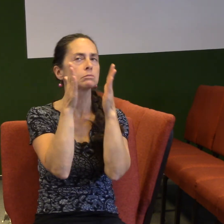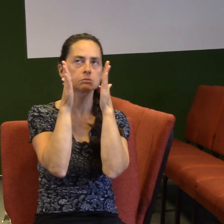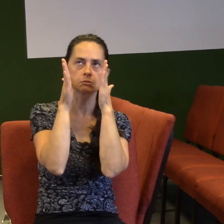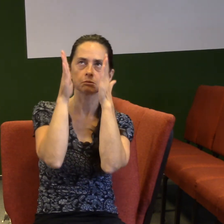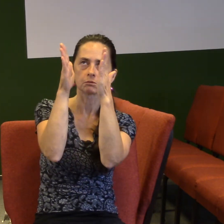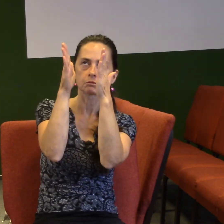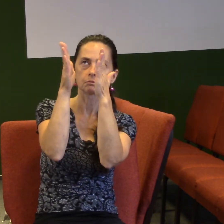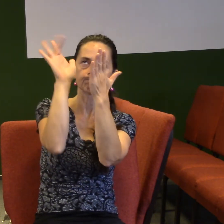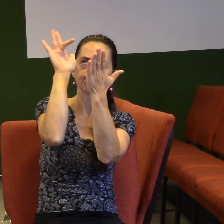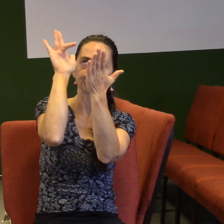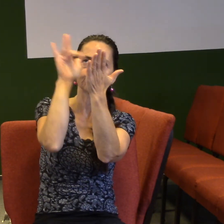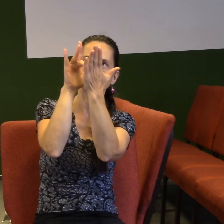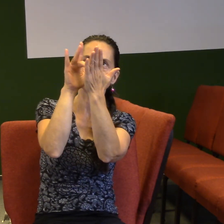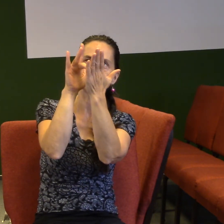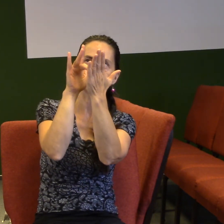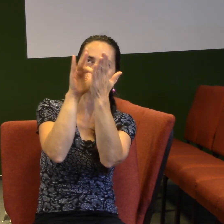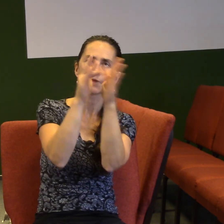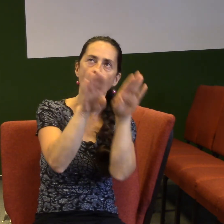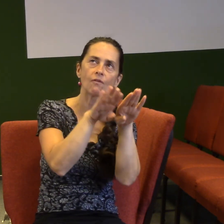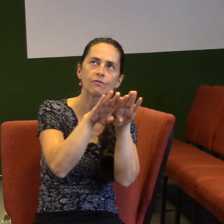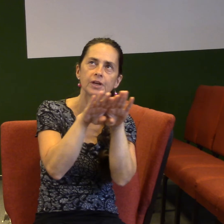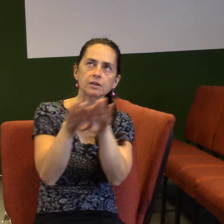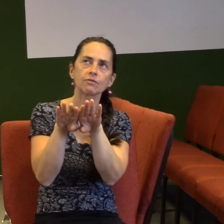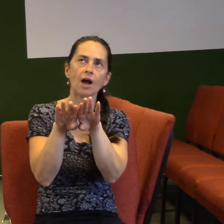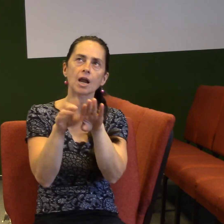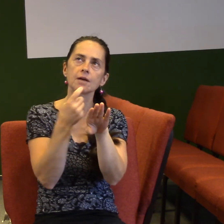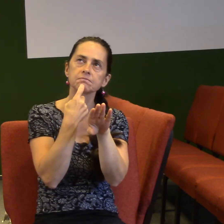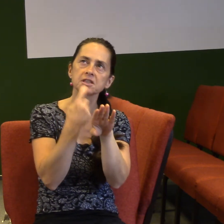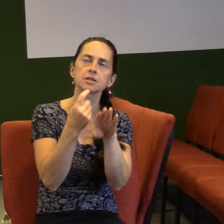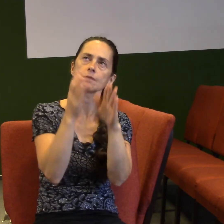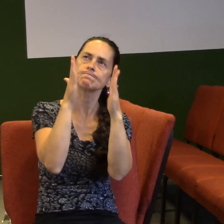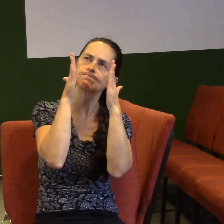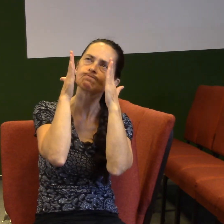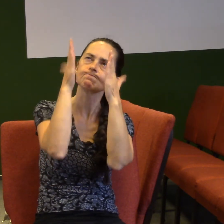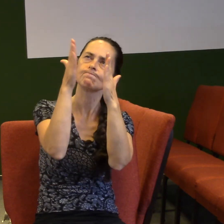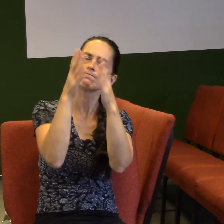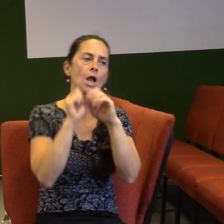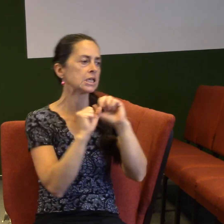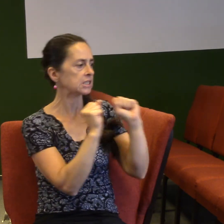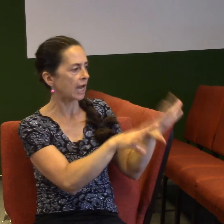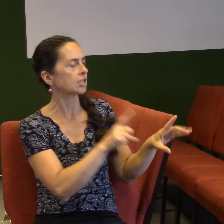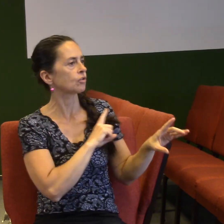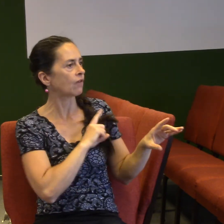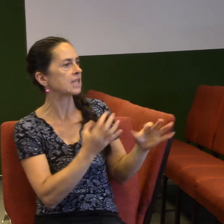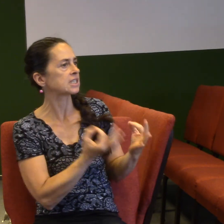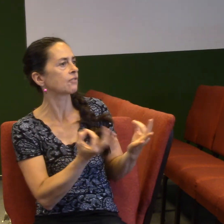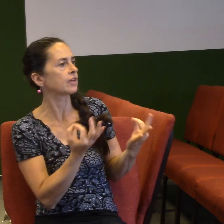Vytrvalý jde za tím cílem. Ochotný ztratit svoje, aby našel to boží. Ochotný dát prostě